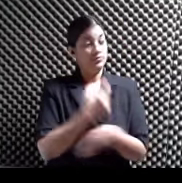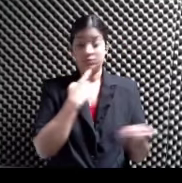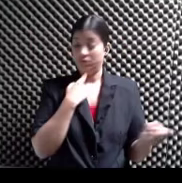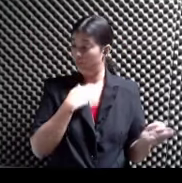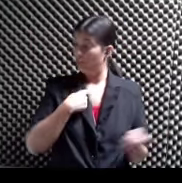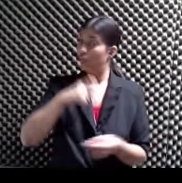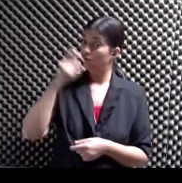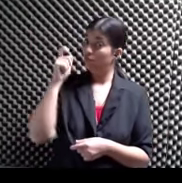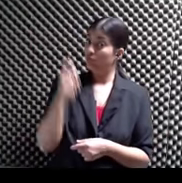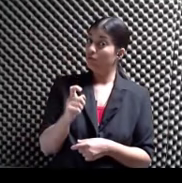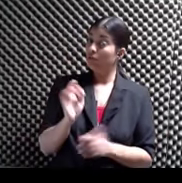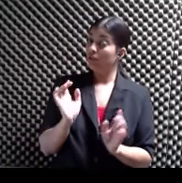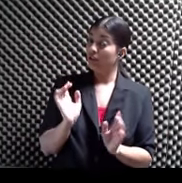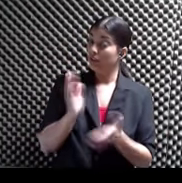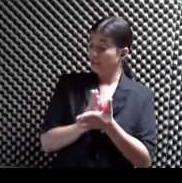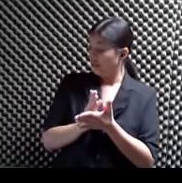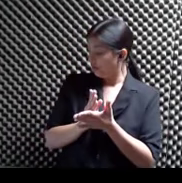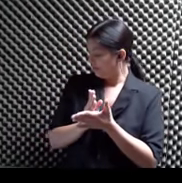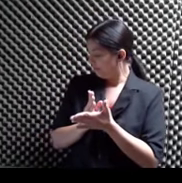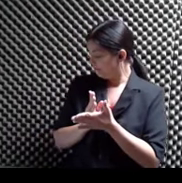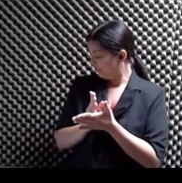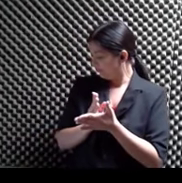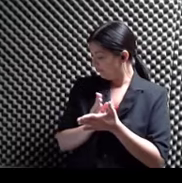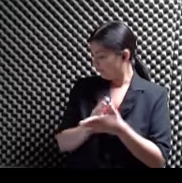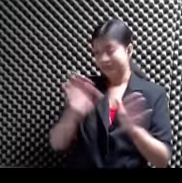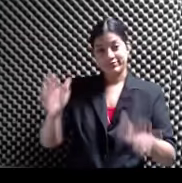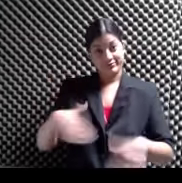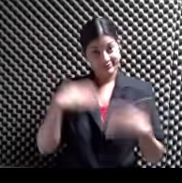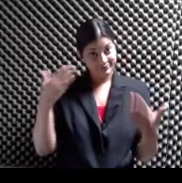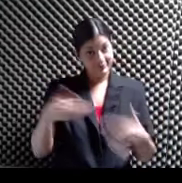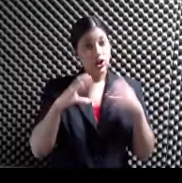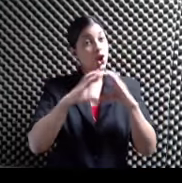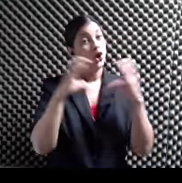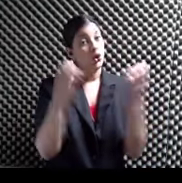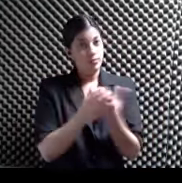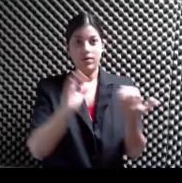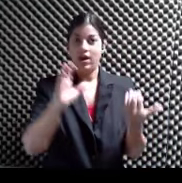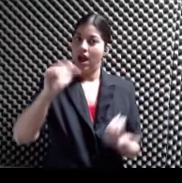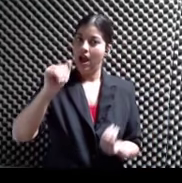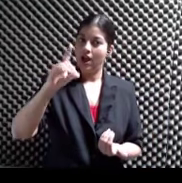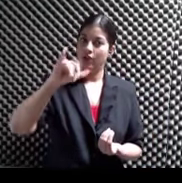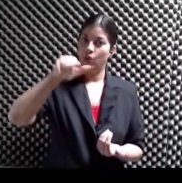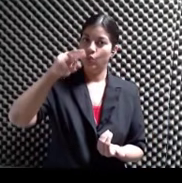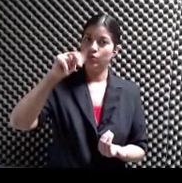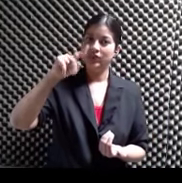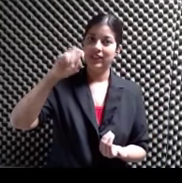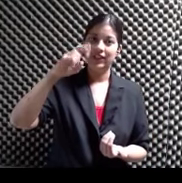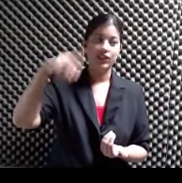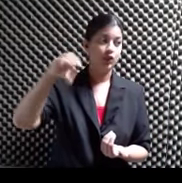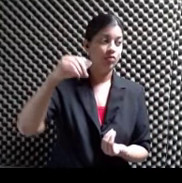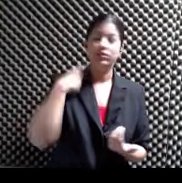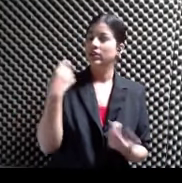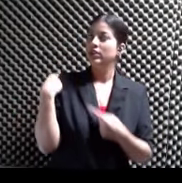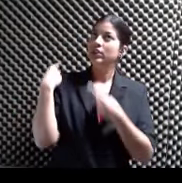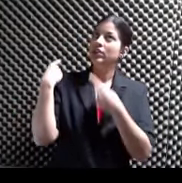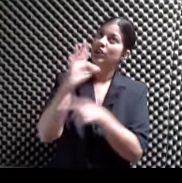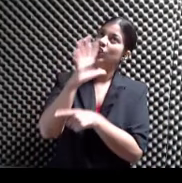hacerte un alto aquí Para felicitar al club adjunteño ¿Verdad? Porque ya lleva 58 años de asistencia ¿No?